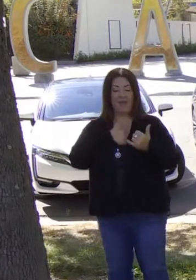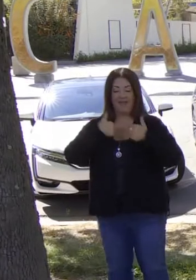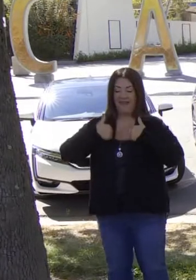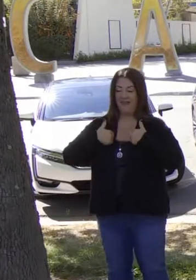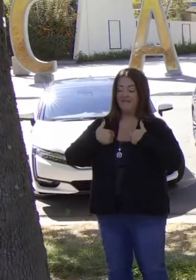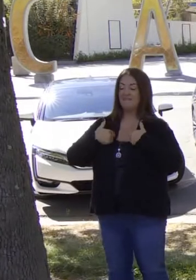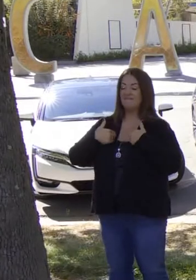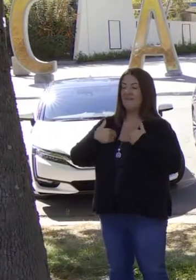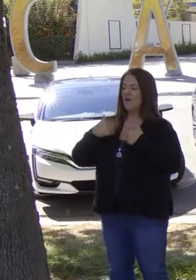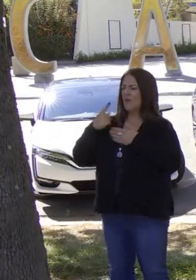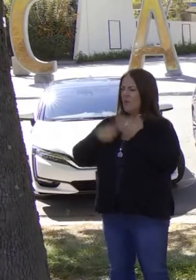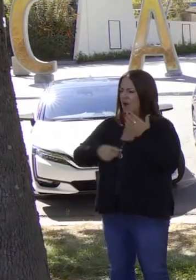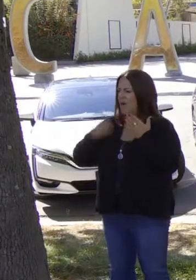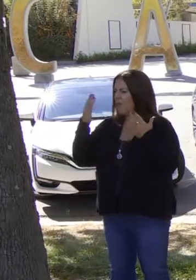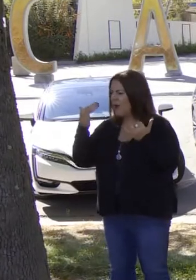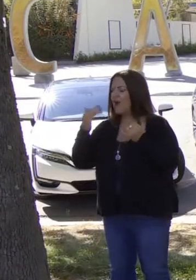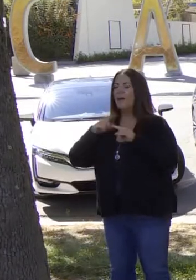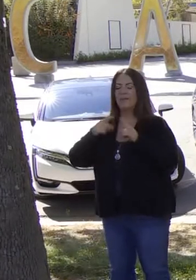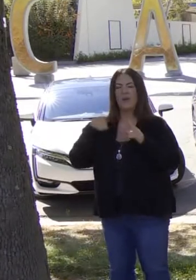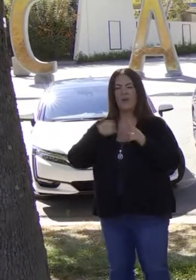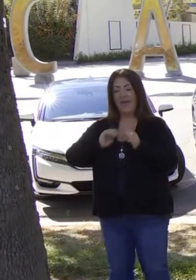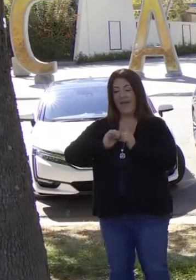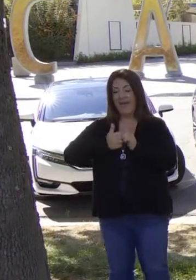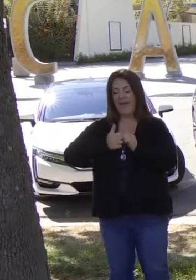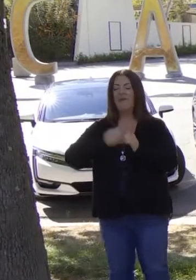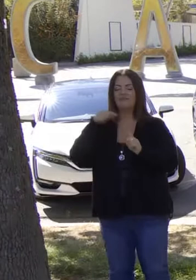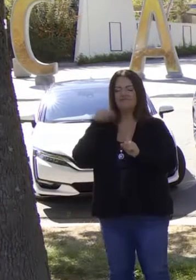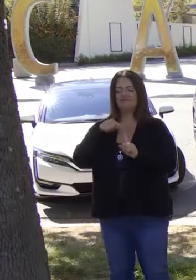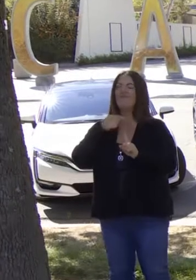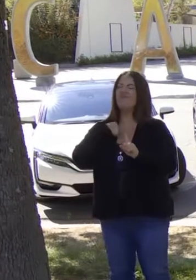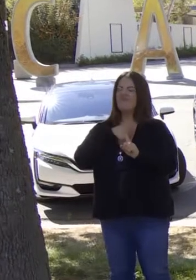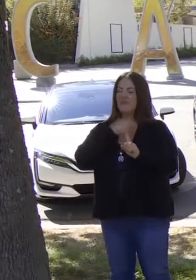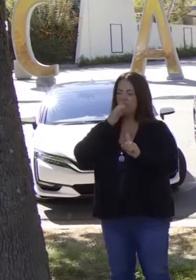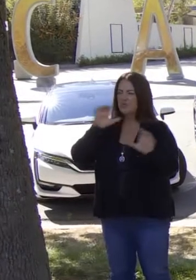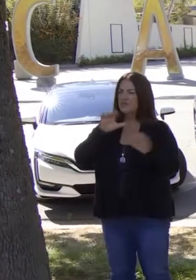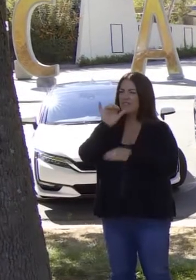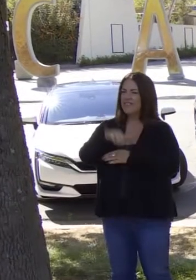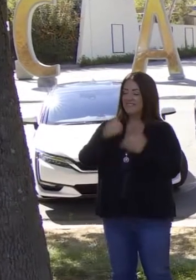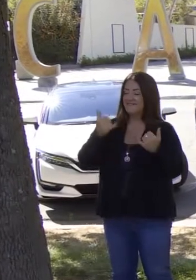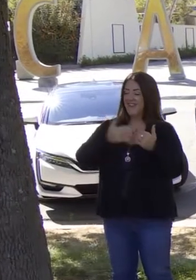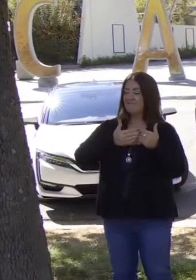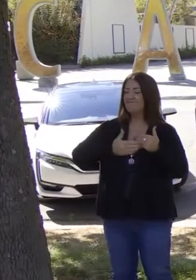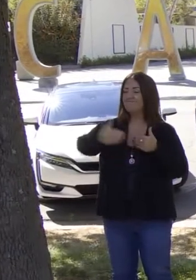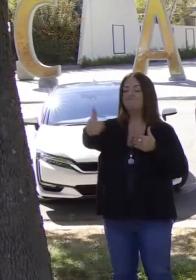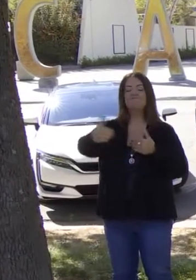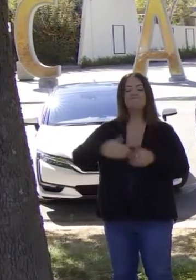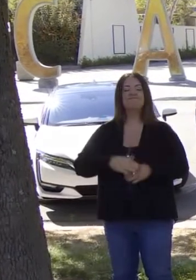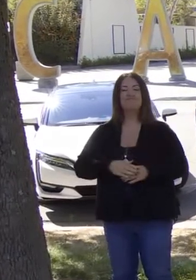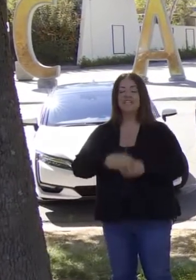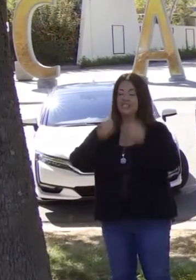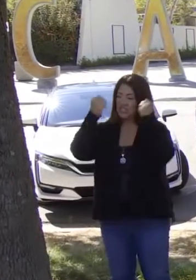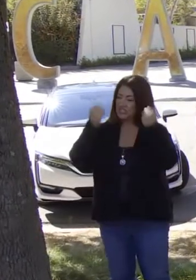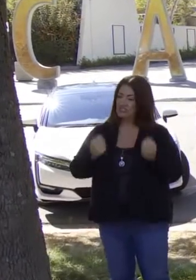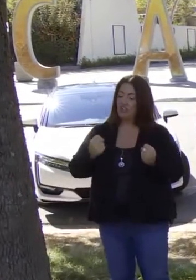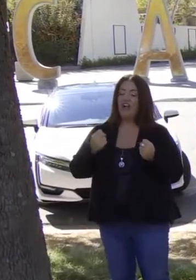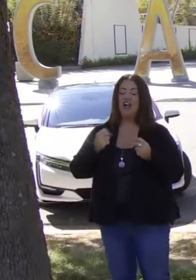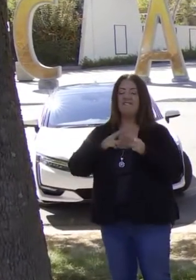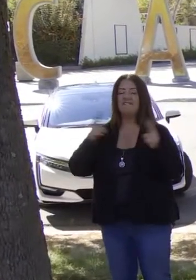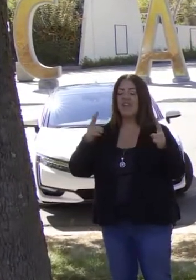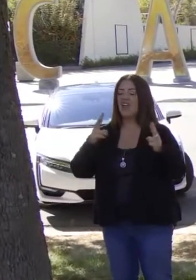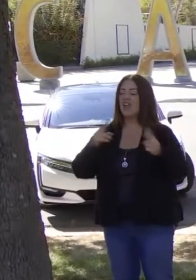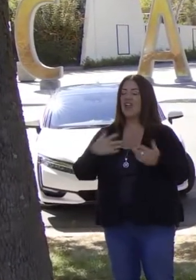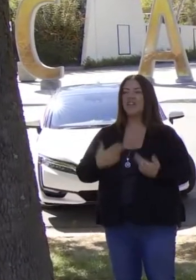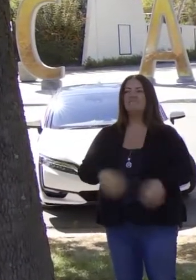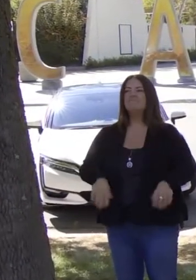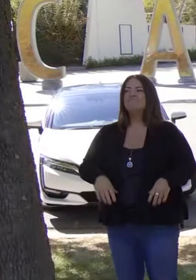qué al por qué y ahora tenemos que enfocarnos en el cómo. Este es el anuncio importante de hoy. Es un